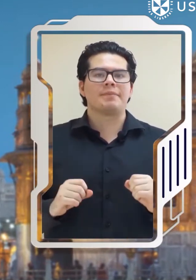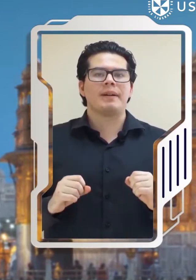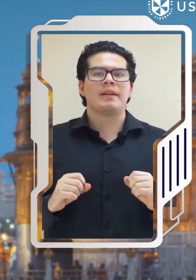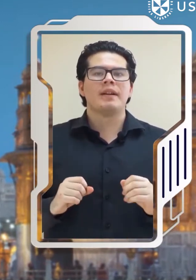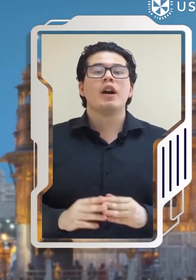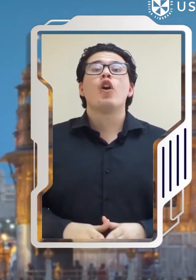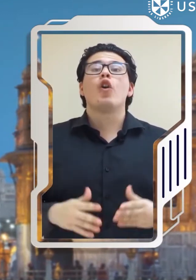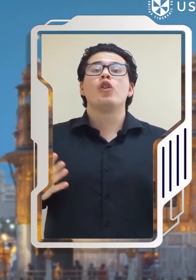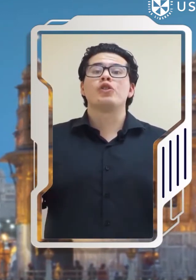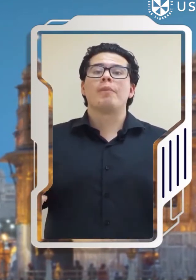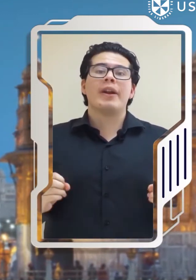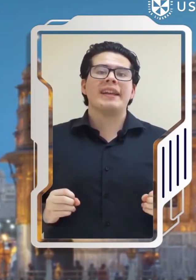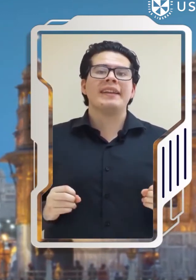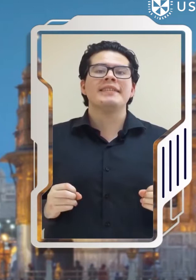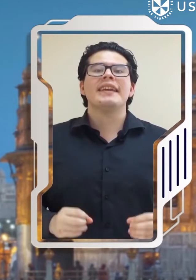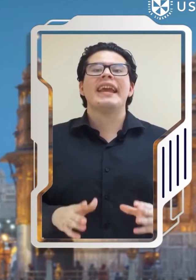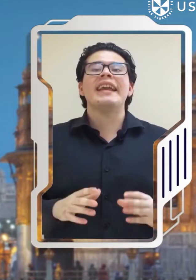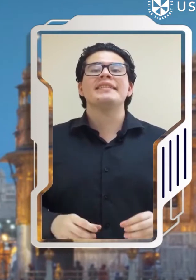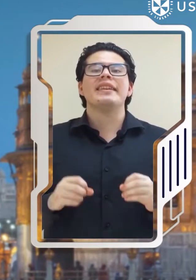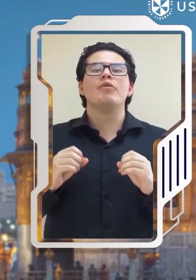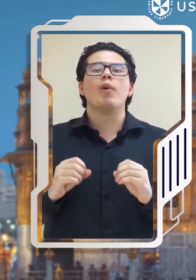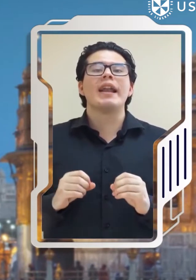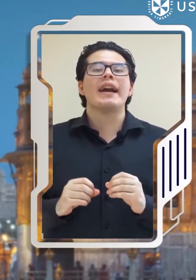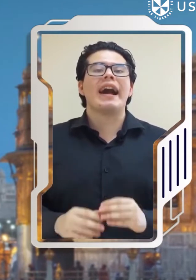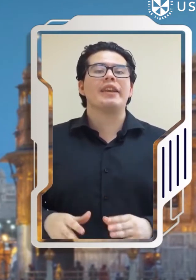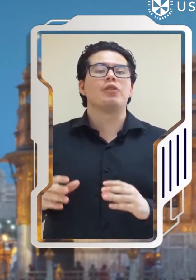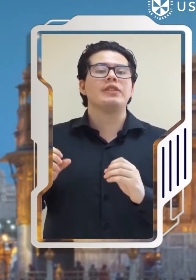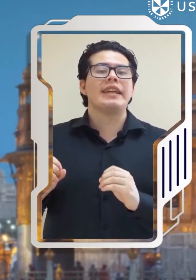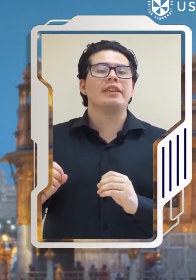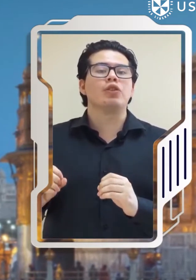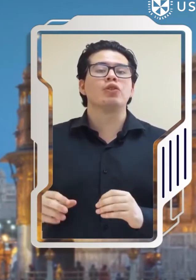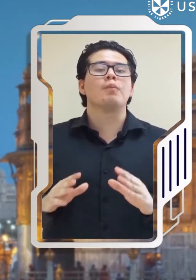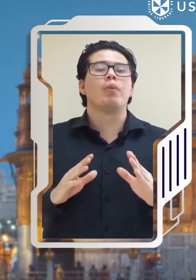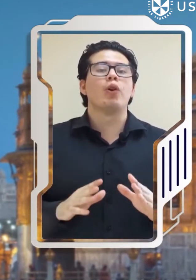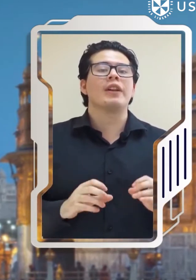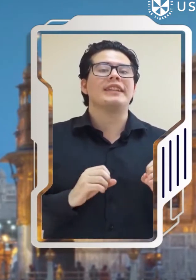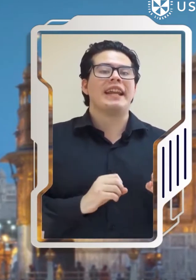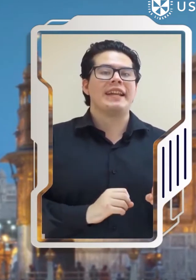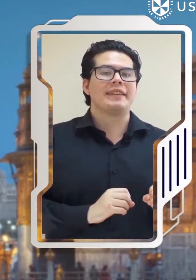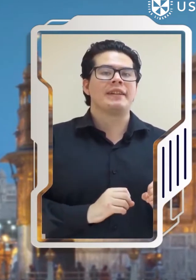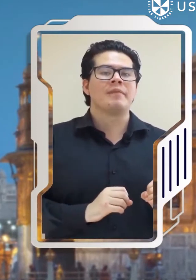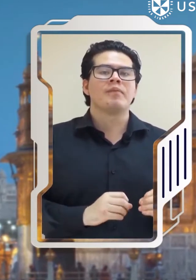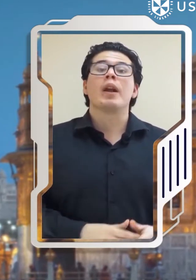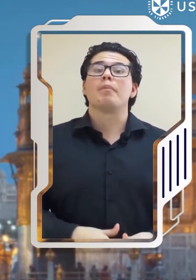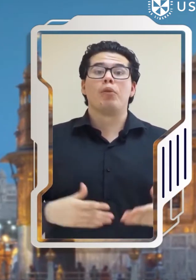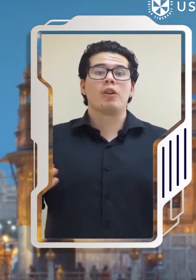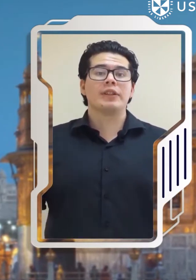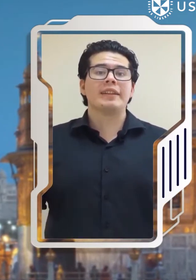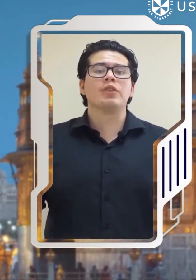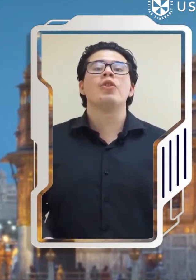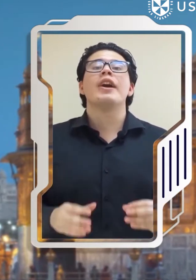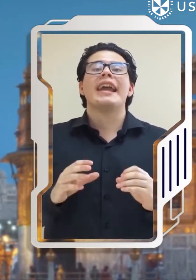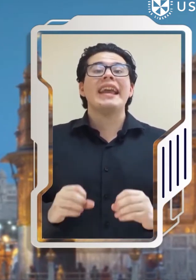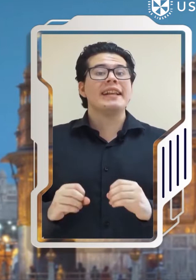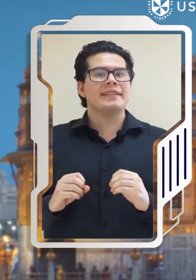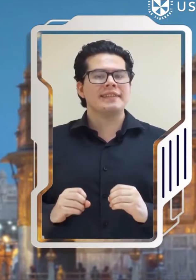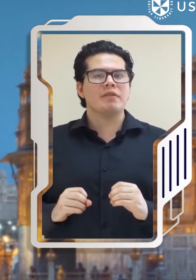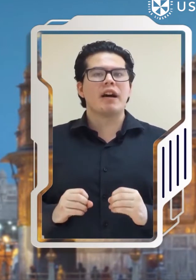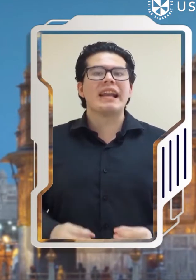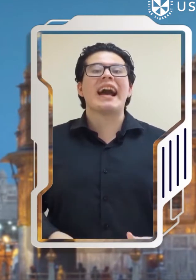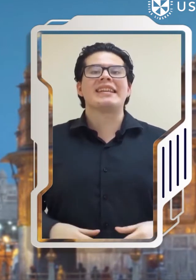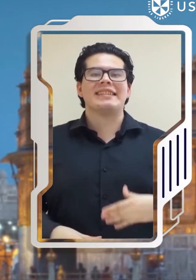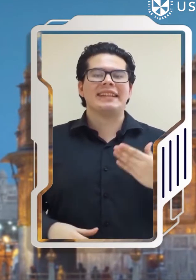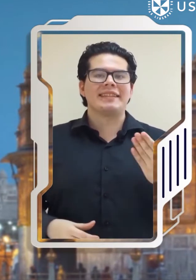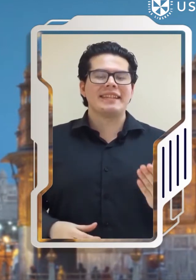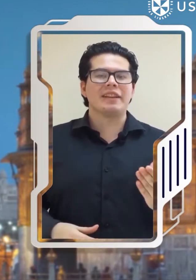método del aspa 8 por X es igual a 200 por 30 Por lo tanto, X